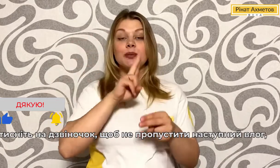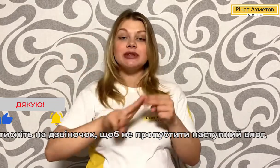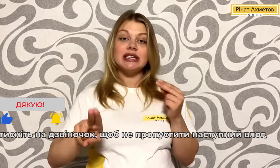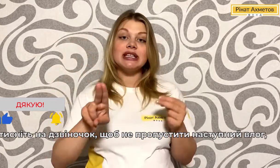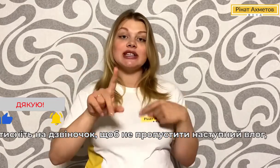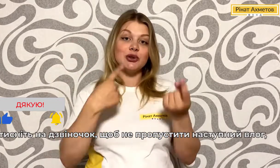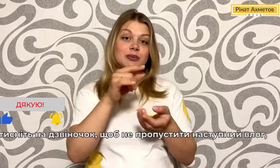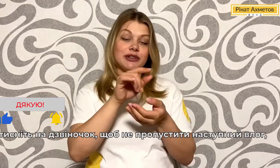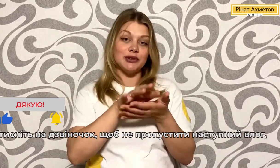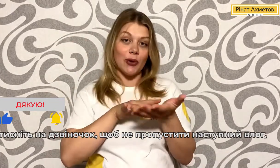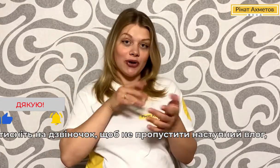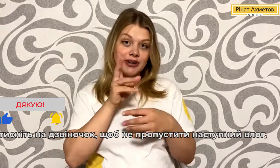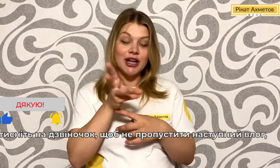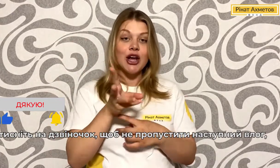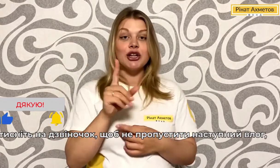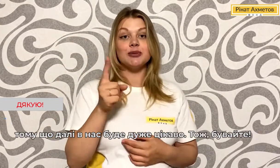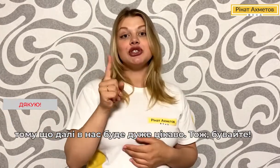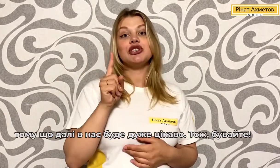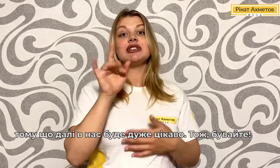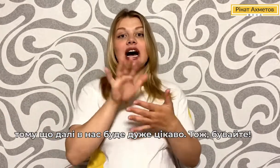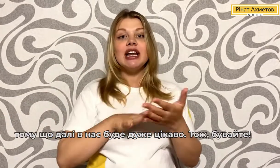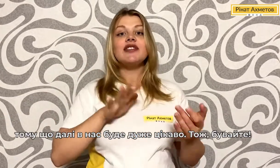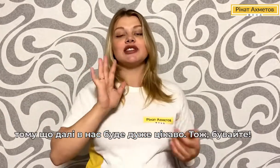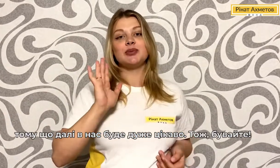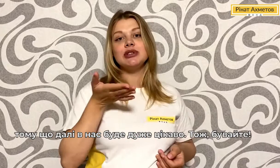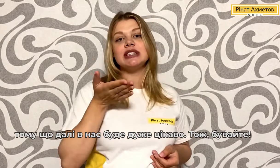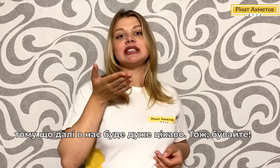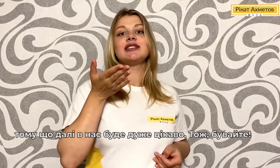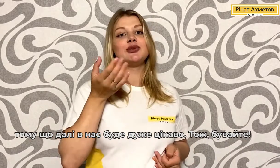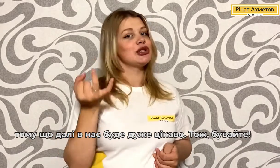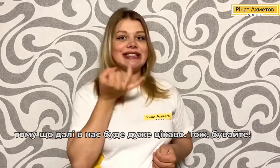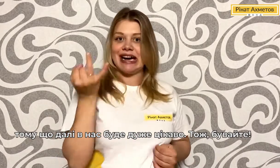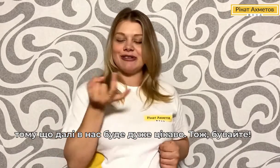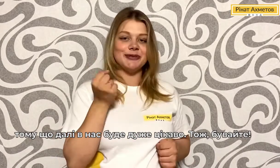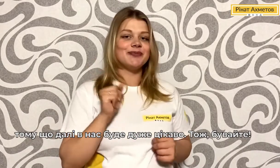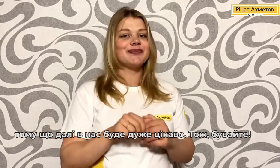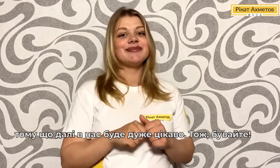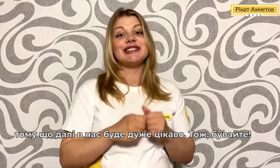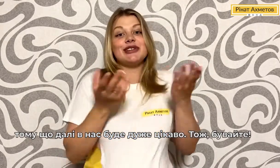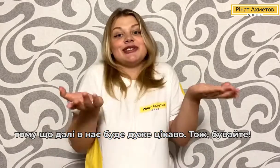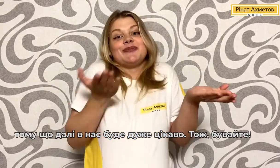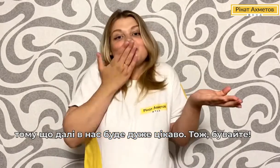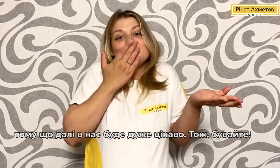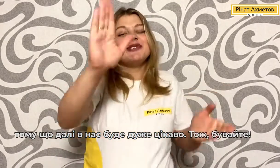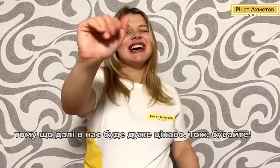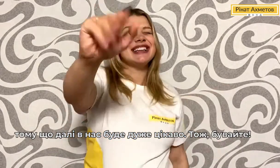пропустити наступний влог. Тому що далі в нас буде дуже цікаво. Тож, бувайте!